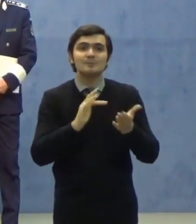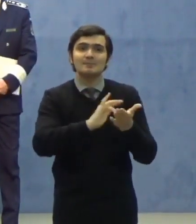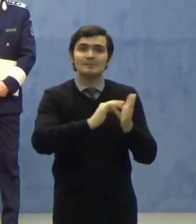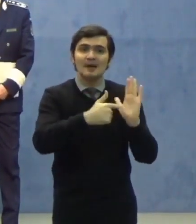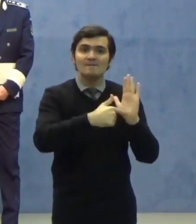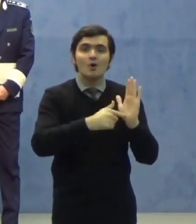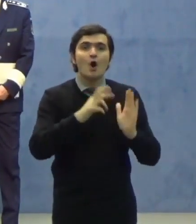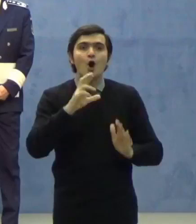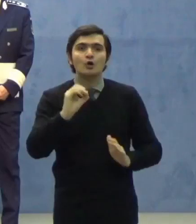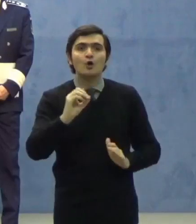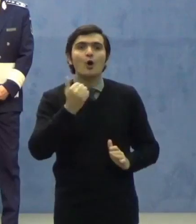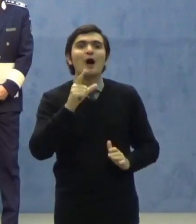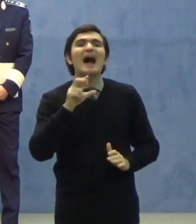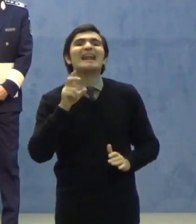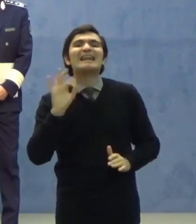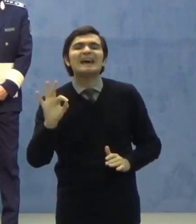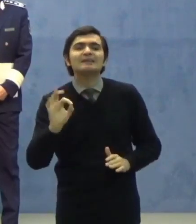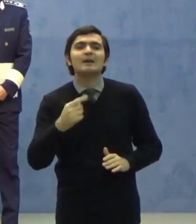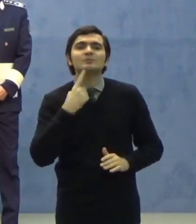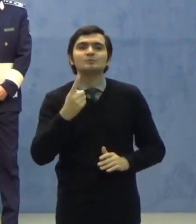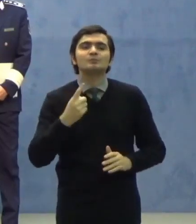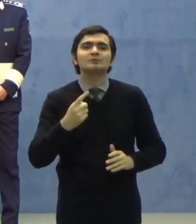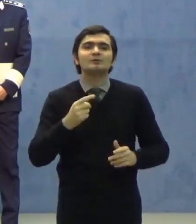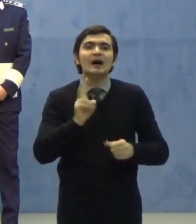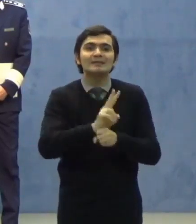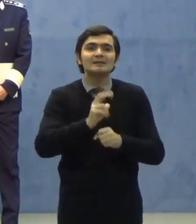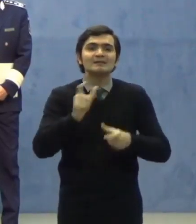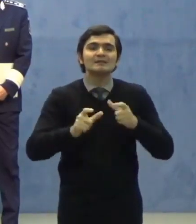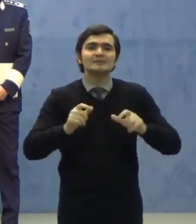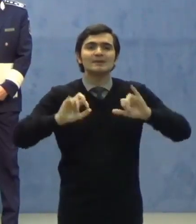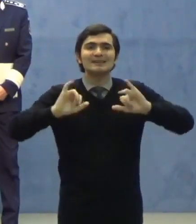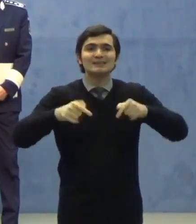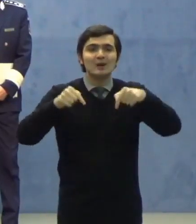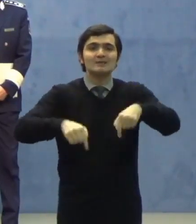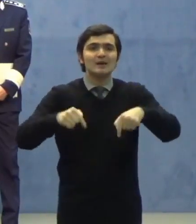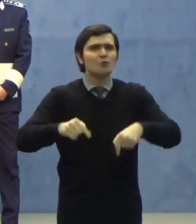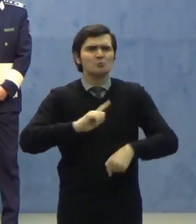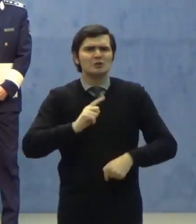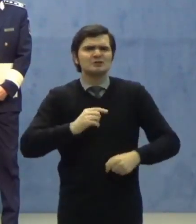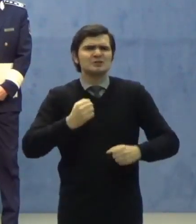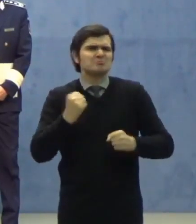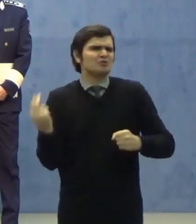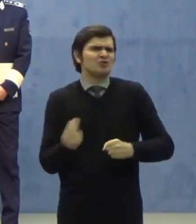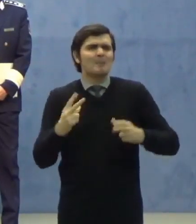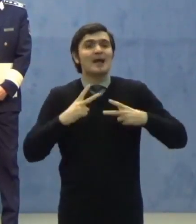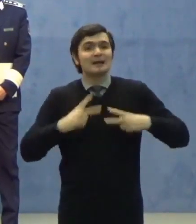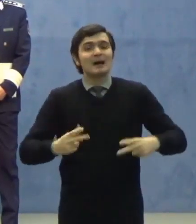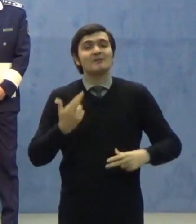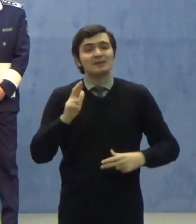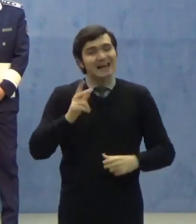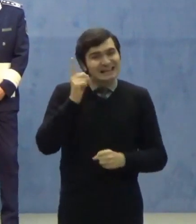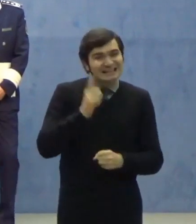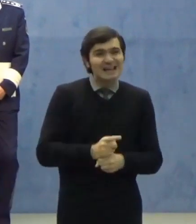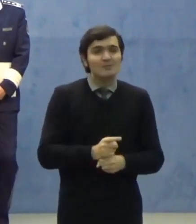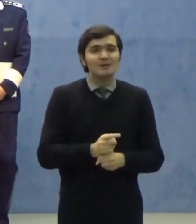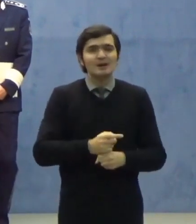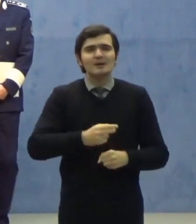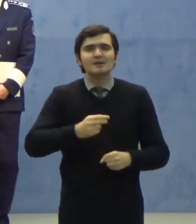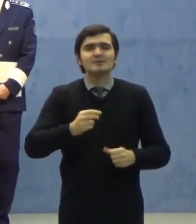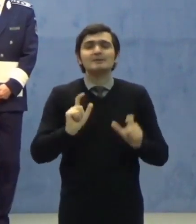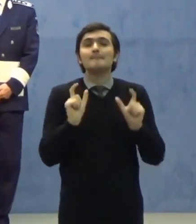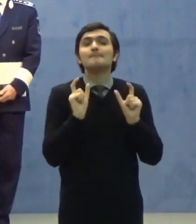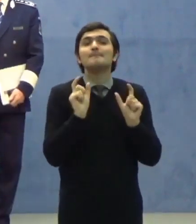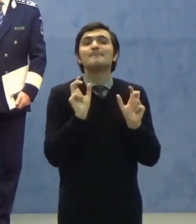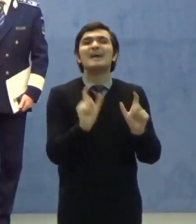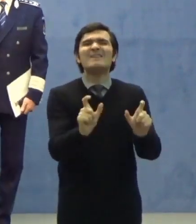oamenii de situația în care ne aflăm chiar dacă nu este o situație critică dar preveniria totuși rămâne linia cea mai